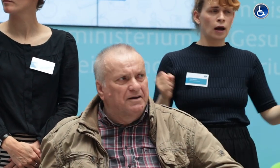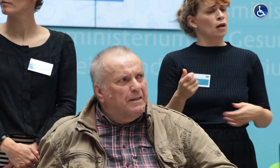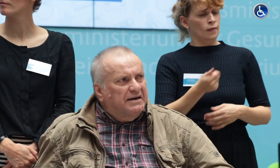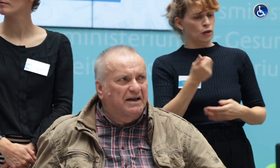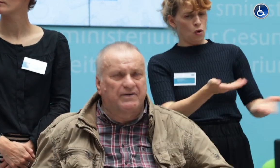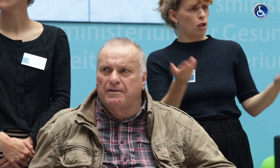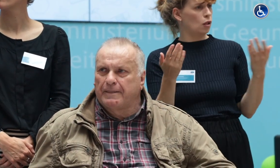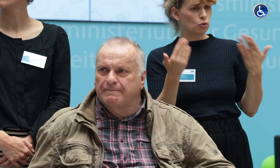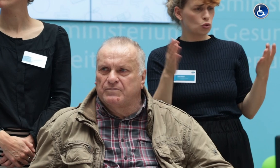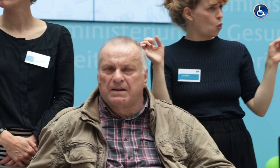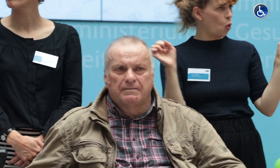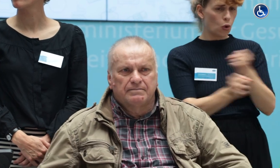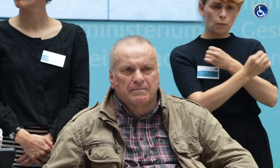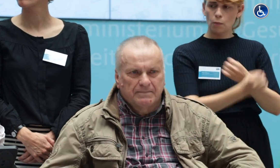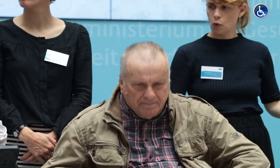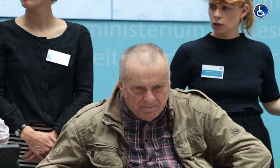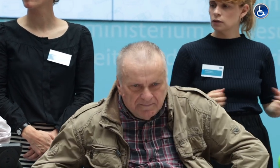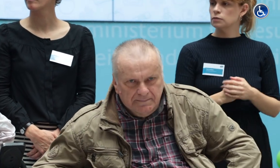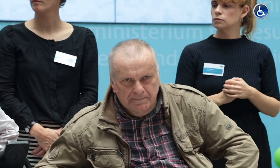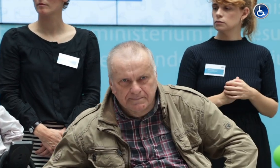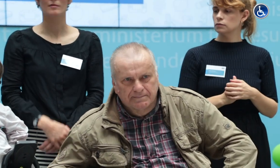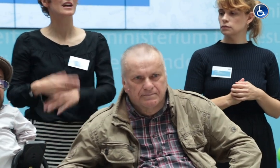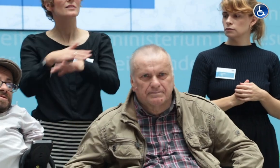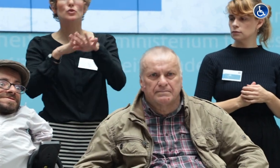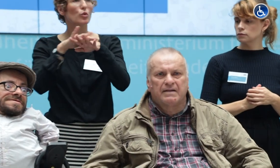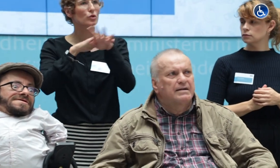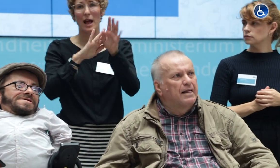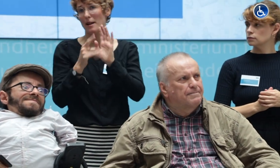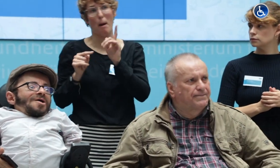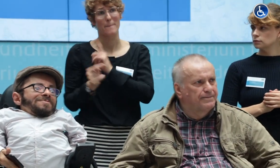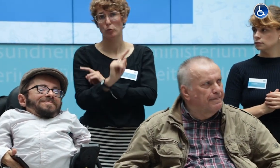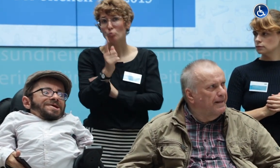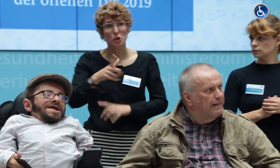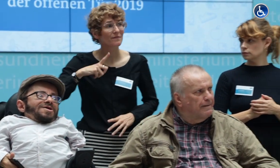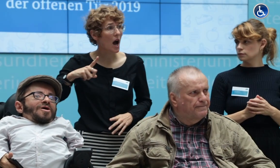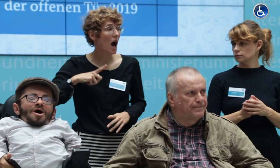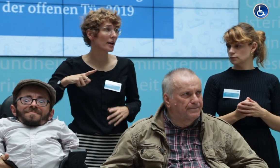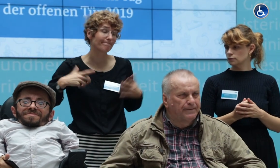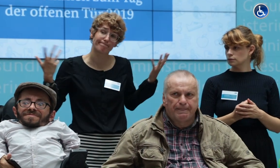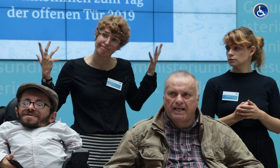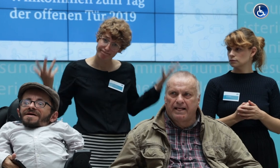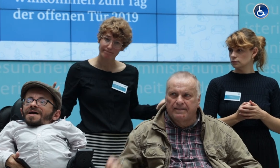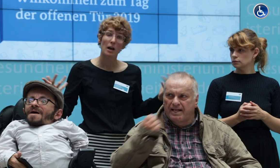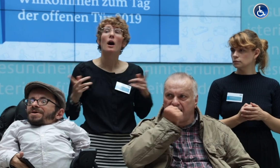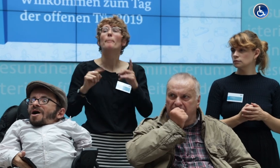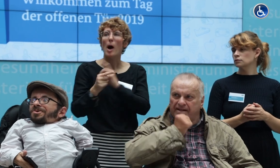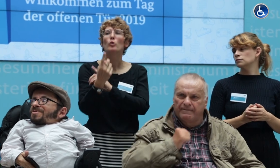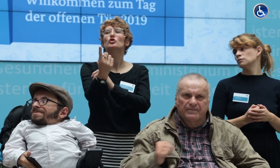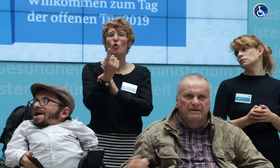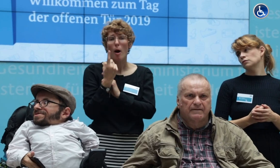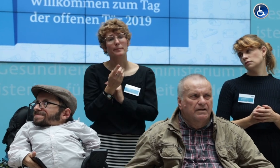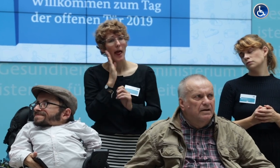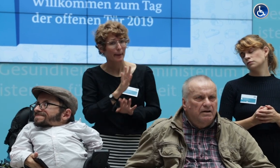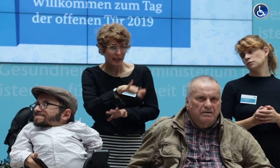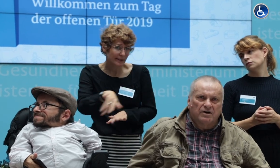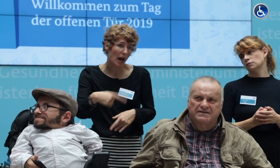nicht sein. Liebe Kinder, es tut uns leid, aber die Maus muss warten. Die Maus wird sicherlich doch kommen, aber die Maus